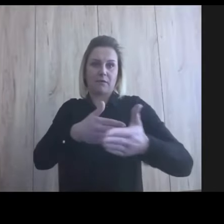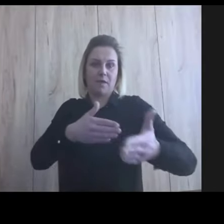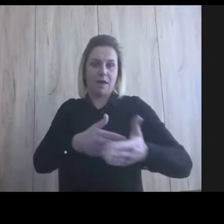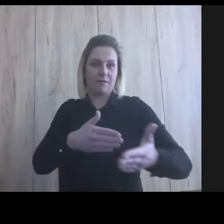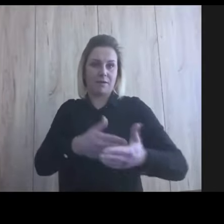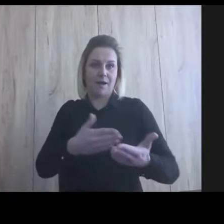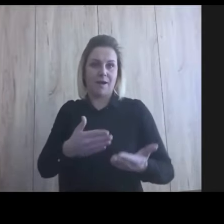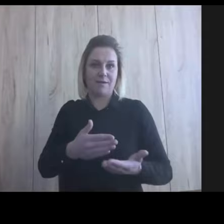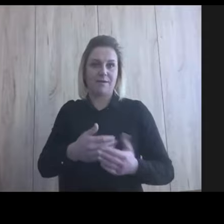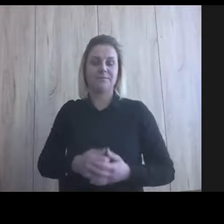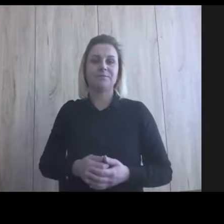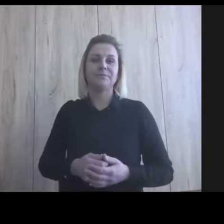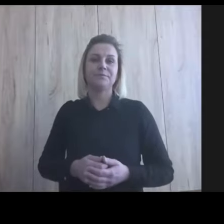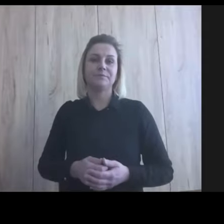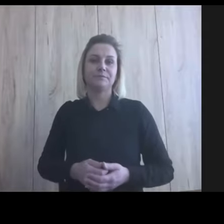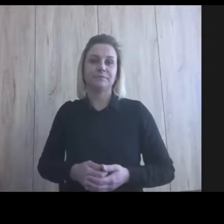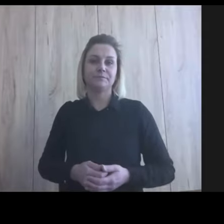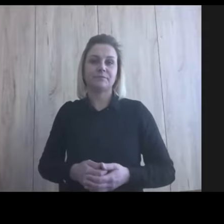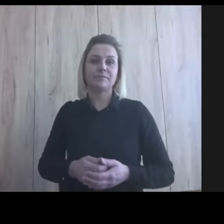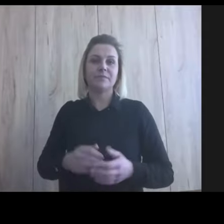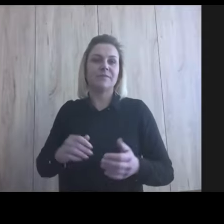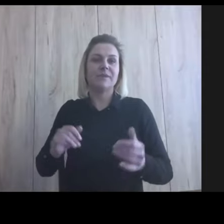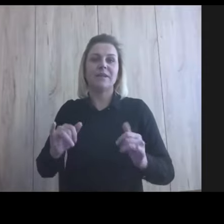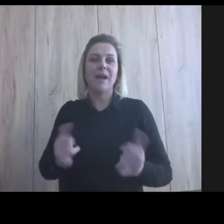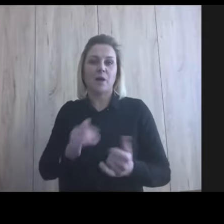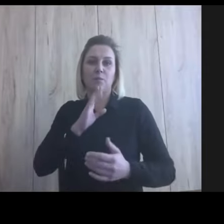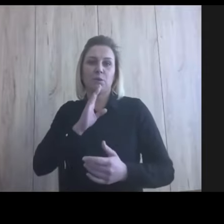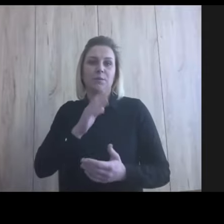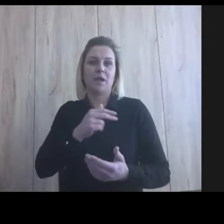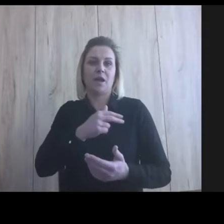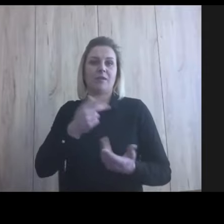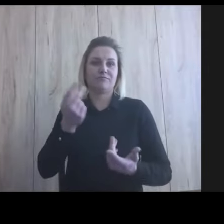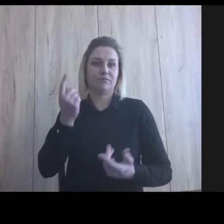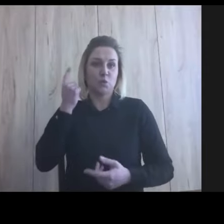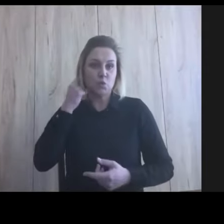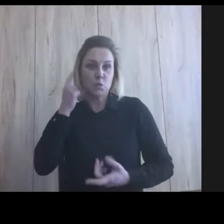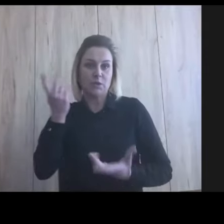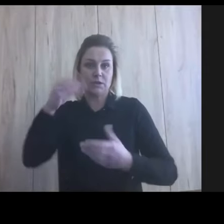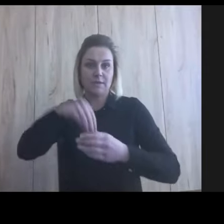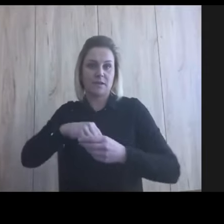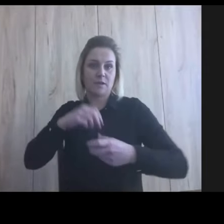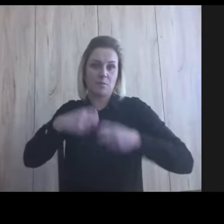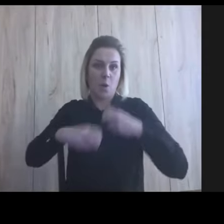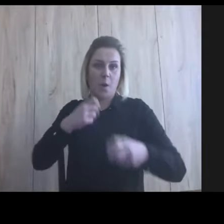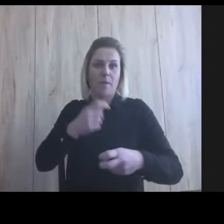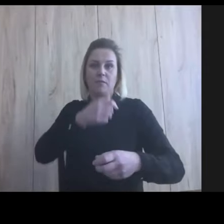tym, jak to wszystko zbudowaliśmy, tkwi problem, nie? Że to jest niedostępne,